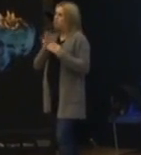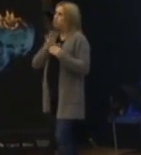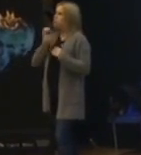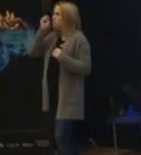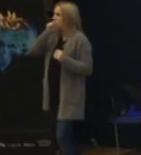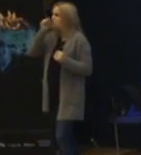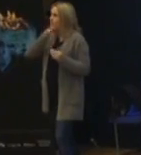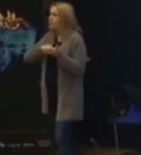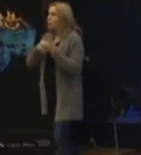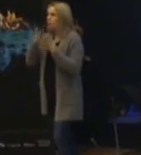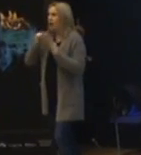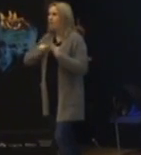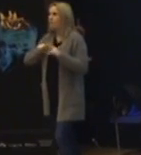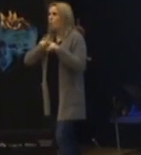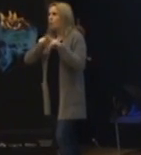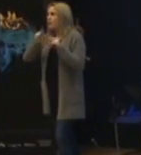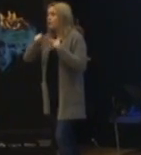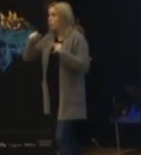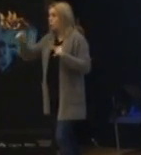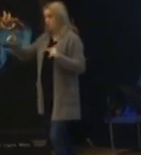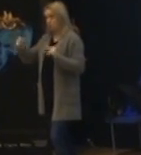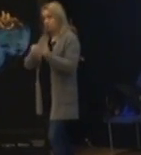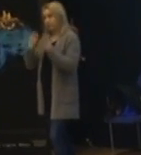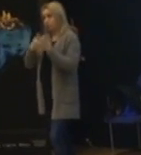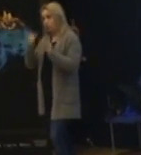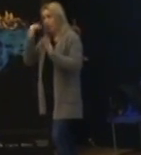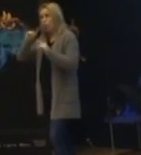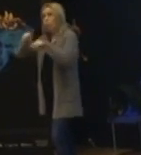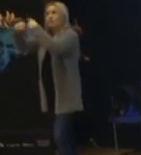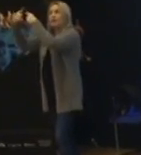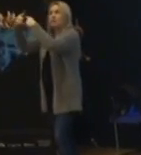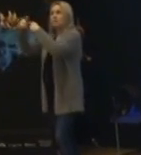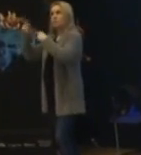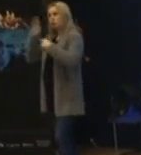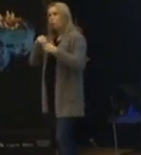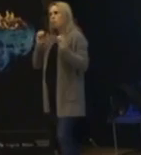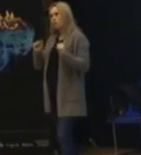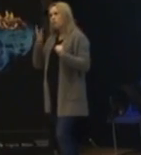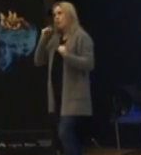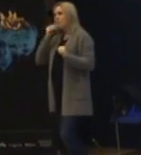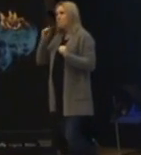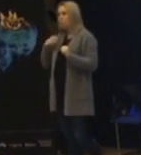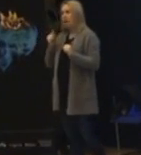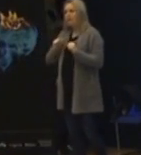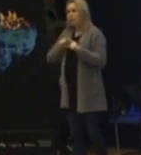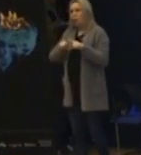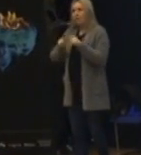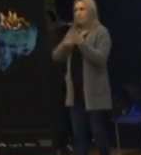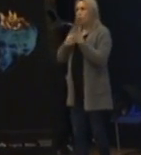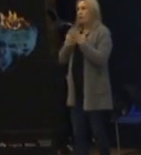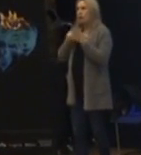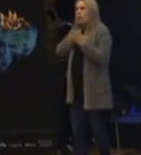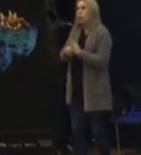metoder vi kan använda på olika personer som gör att de kan utvecklas. Och de måste vi våga använda. Får inte låsa oss.